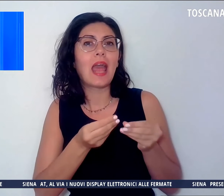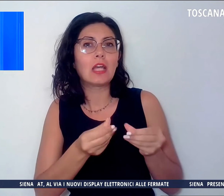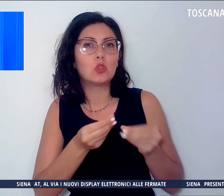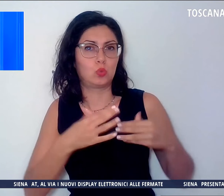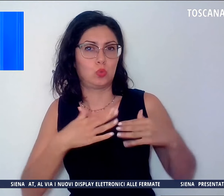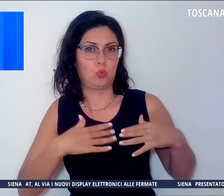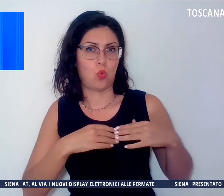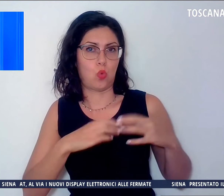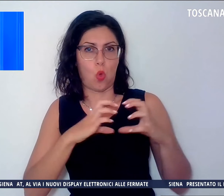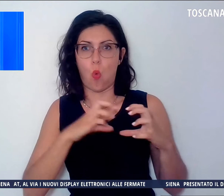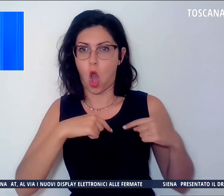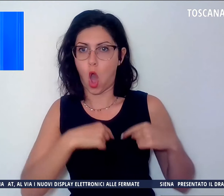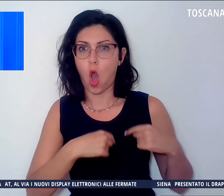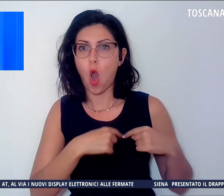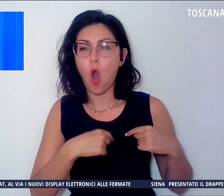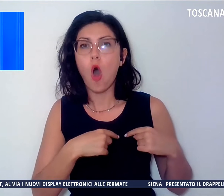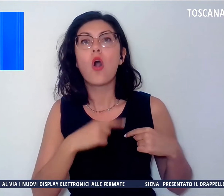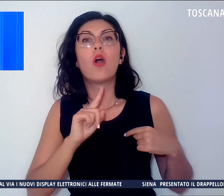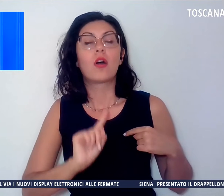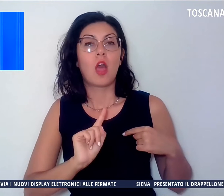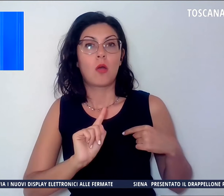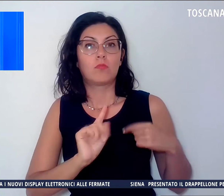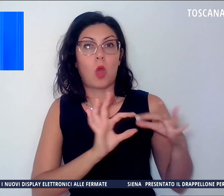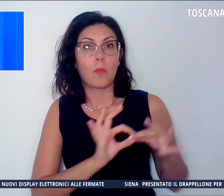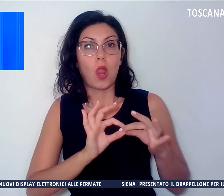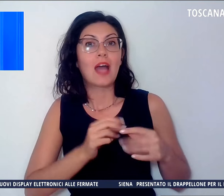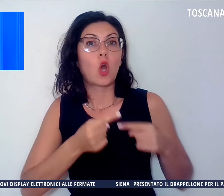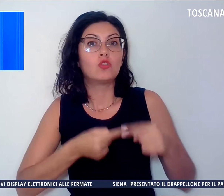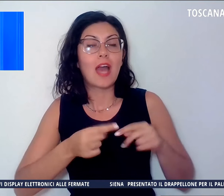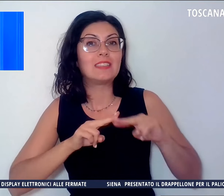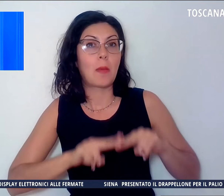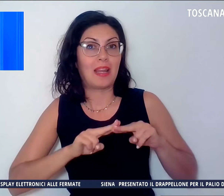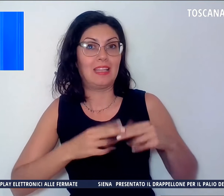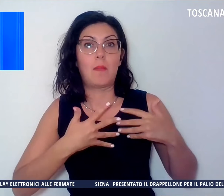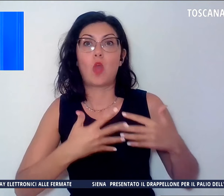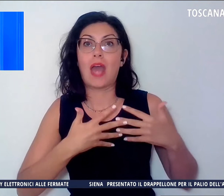implicato nella genesi e mantenimento dell'aritmia.